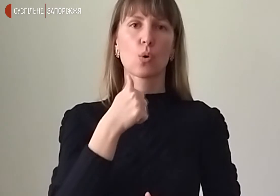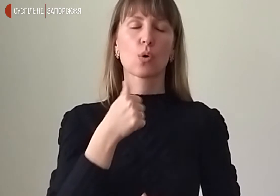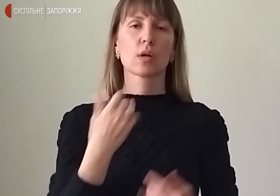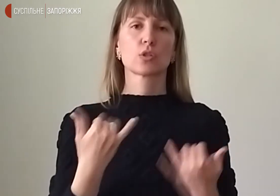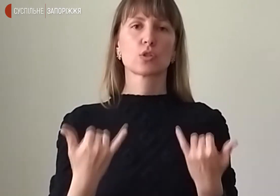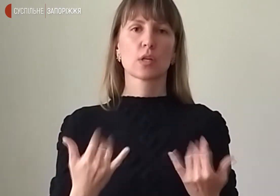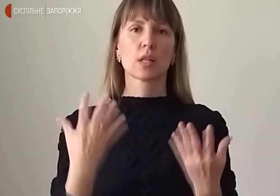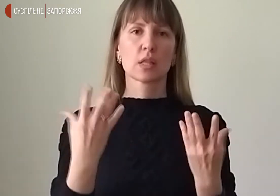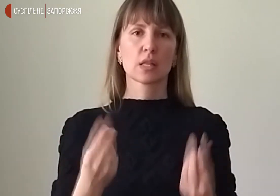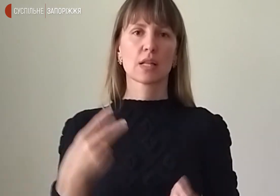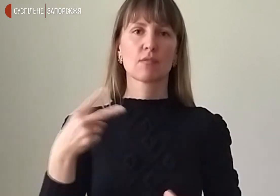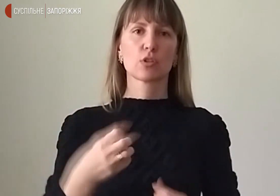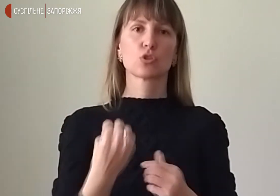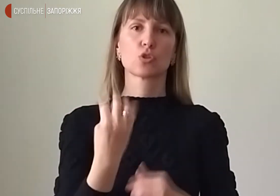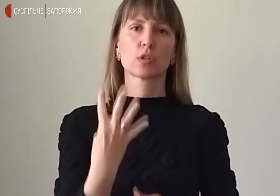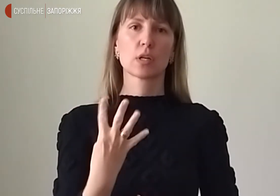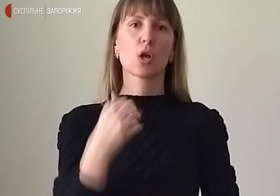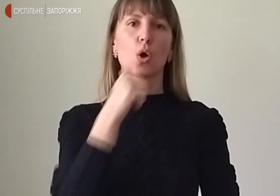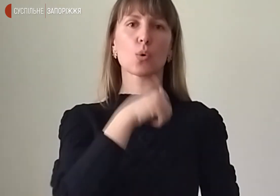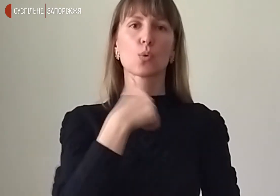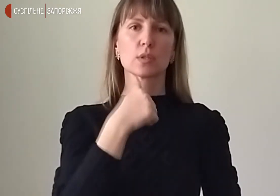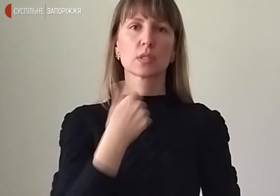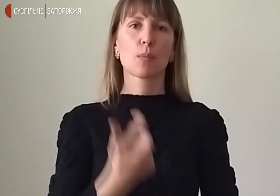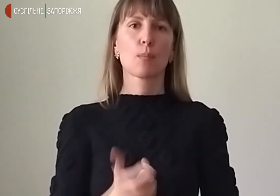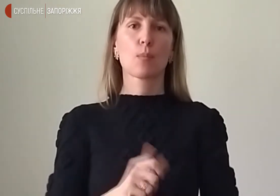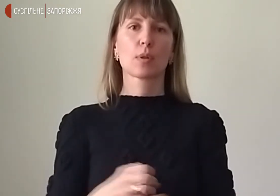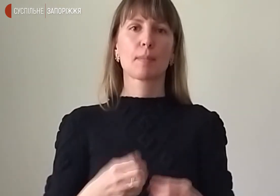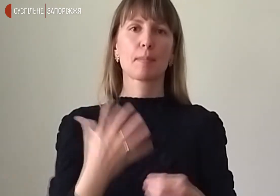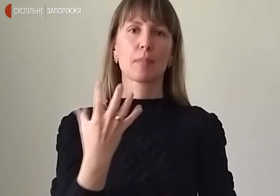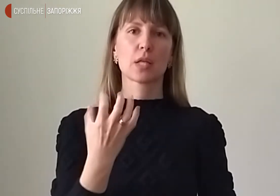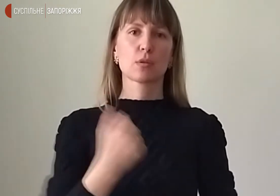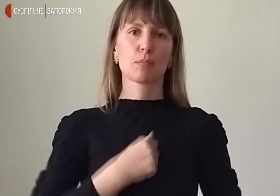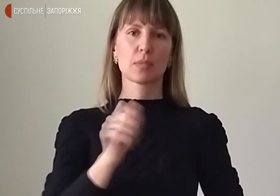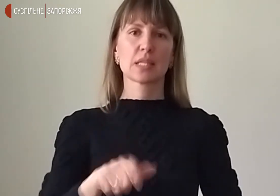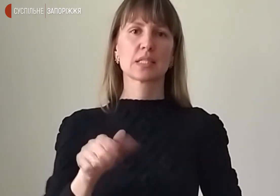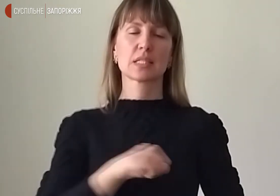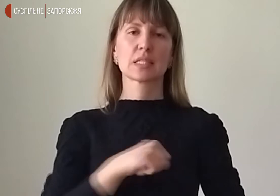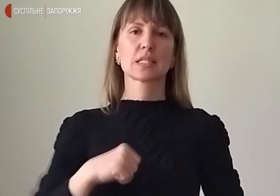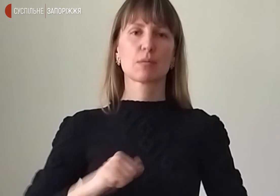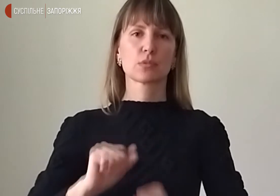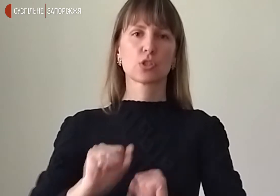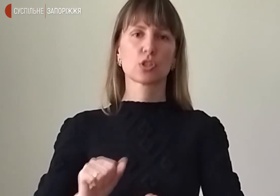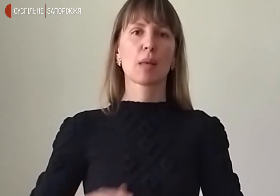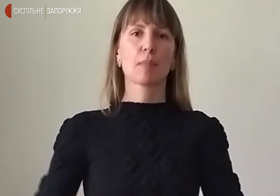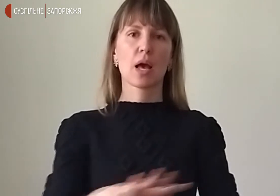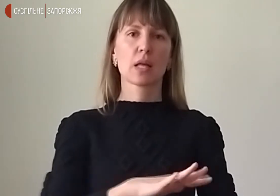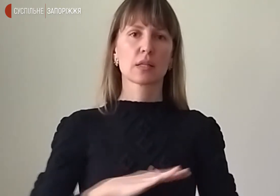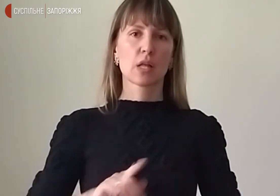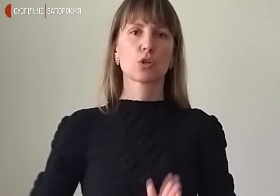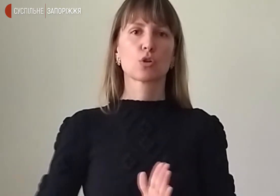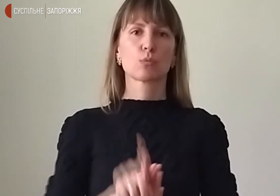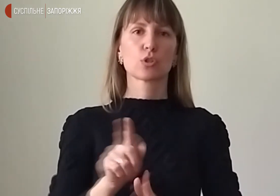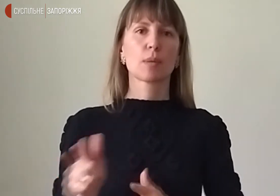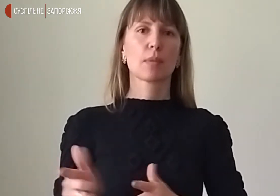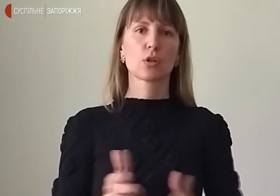цього дня, у 2014 році, понад 500 бійців самоброни Майдану розпочали підготовку на